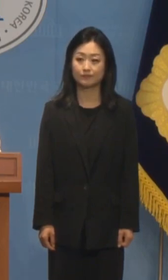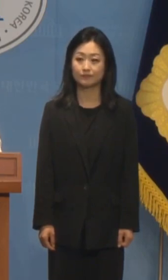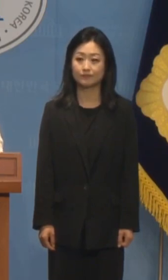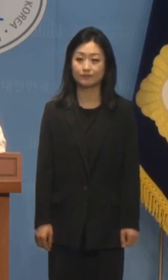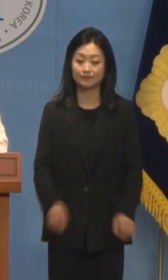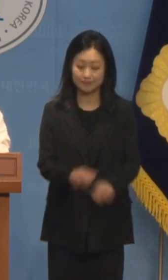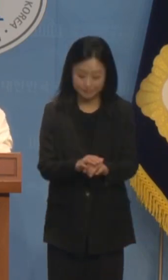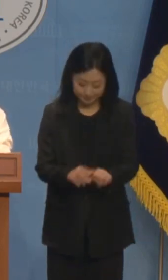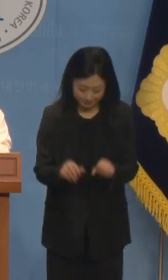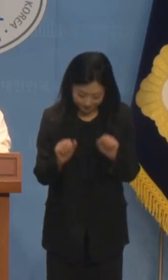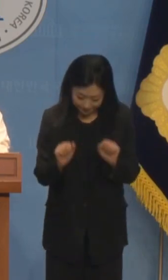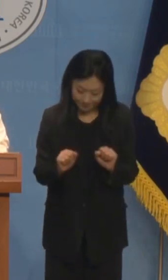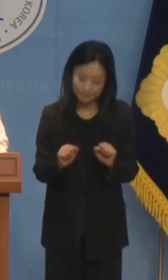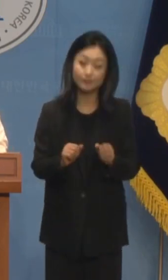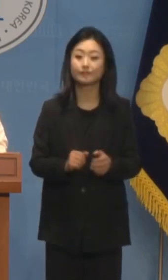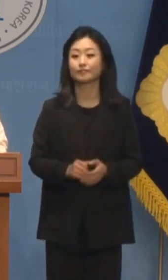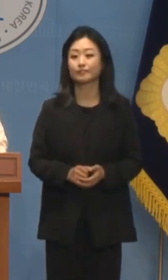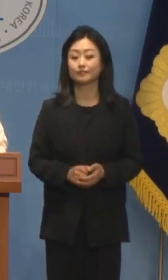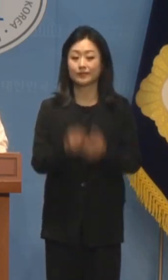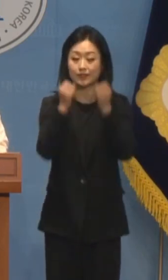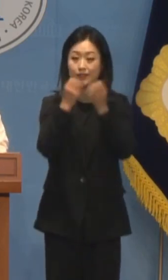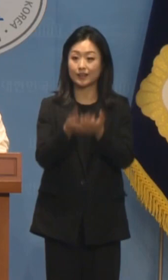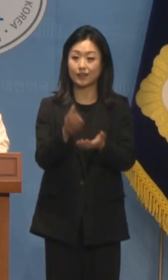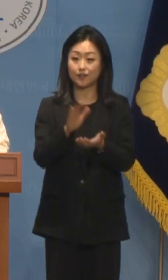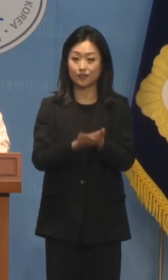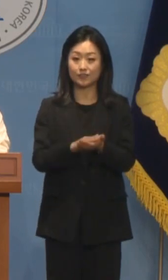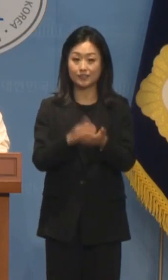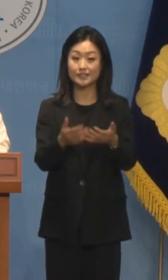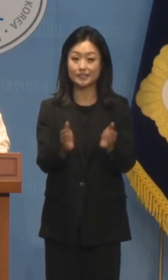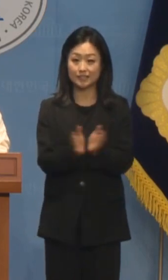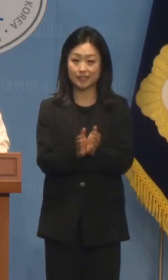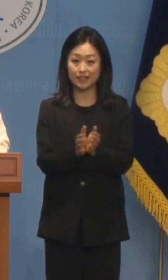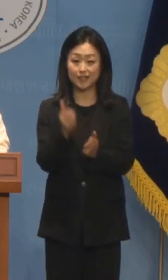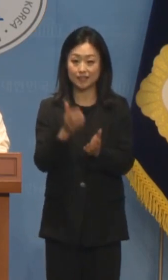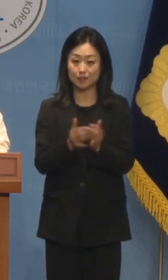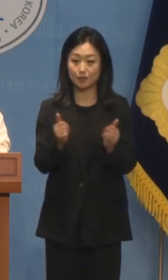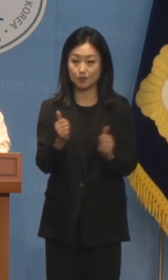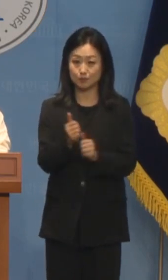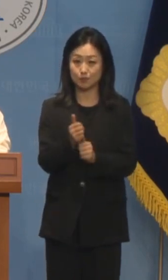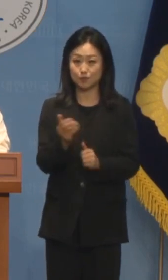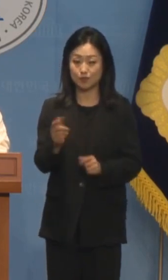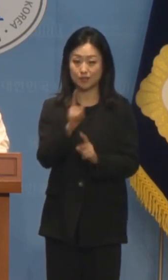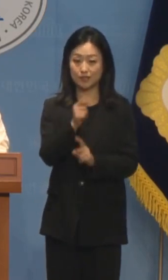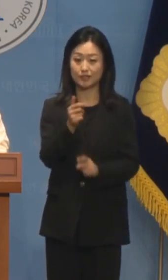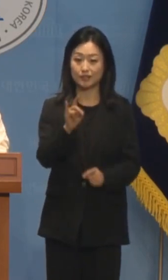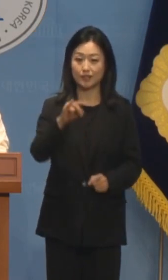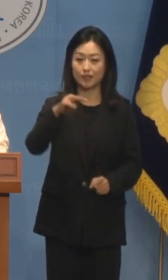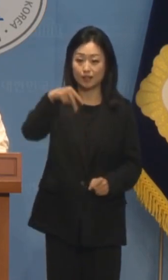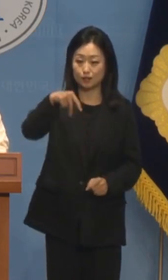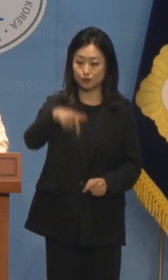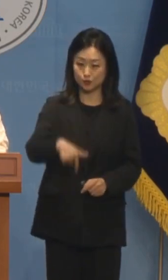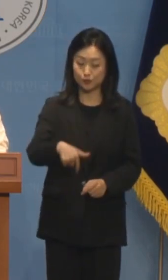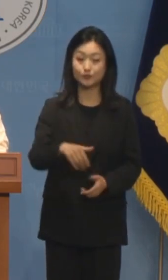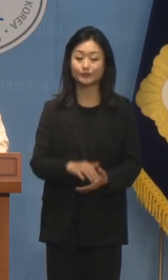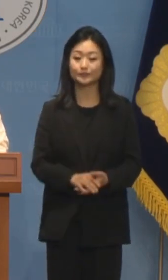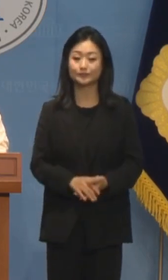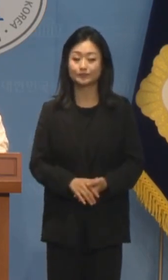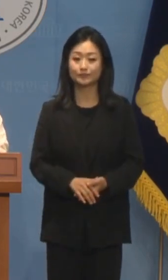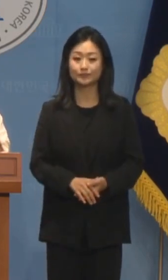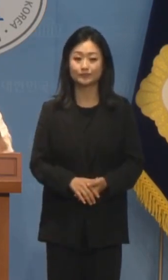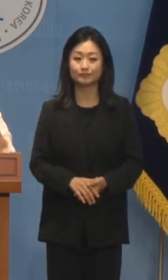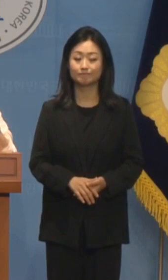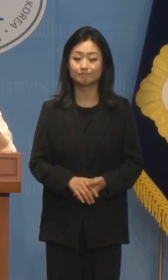안녕하십니까 개혁신당 부대변인 이혜숙입니다 오늘의 브리핑을 시작하겠습니다